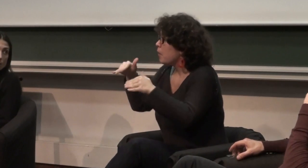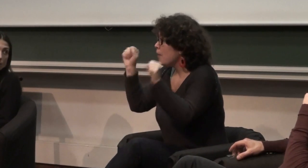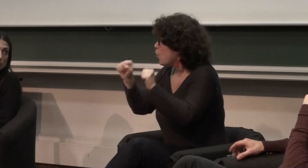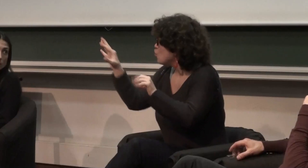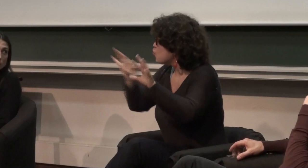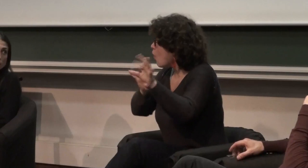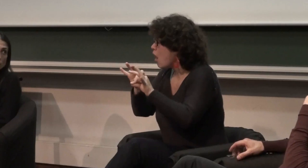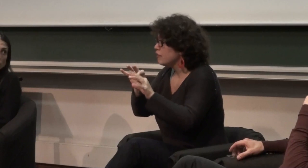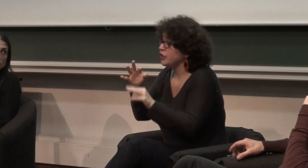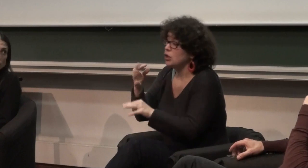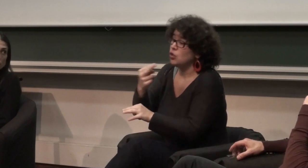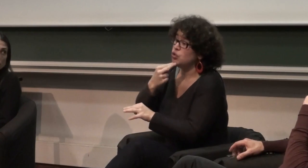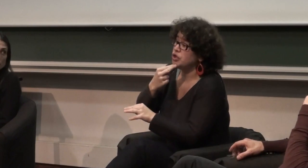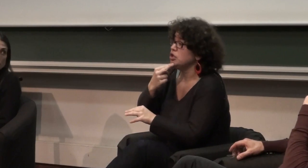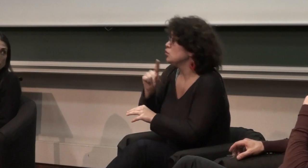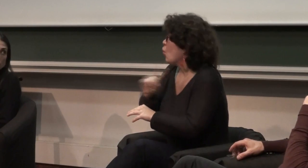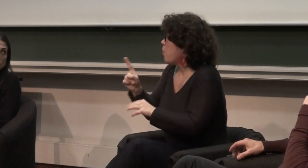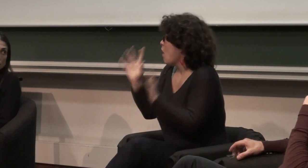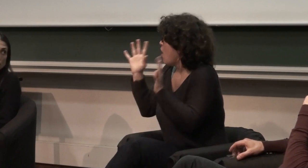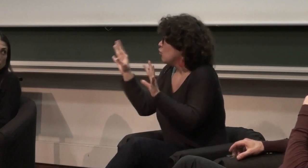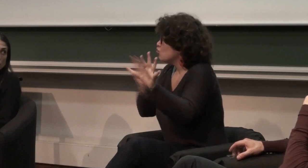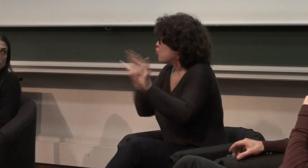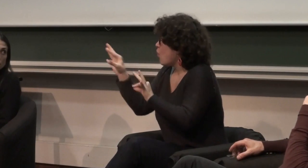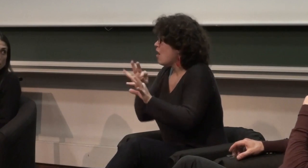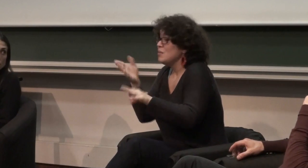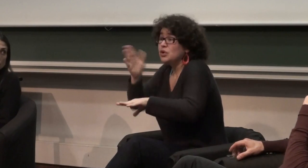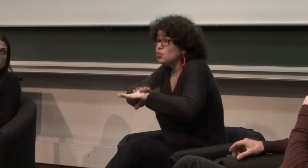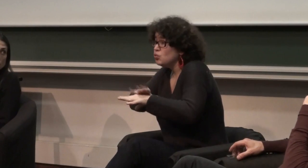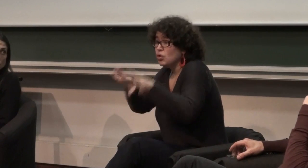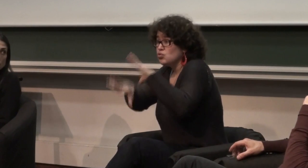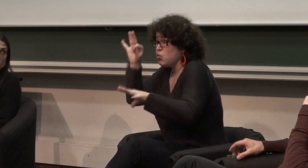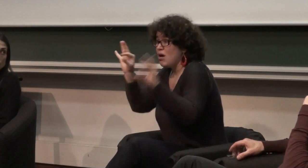mais qu'on pouvait choisir d'utiliser ou pas utiliser des choses